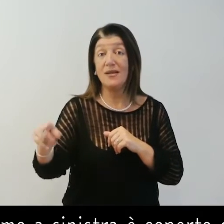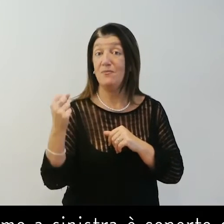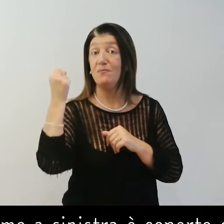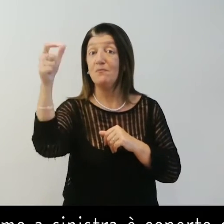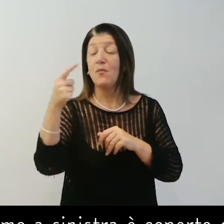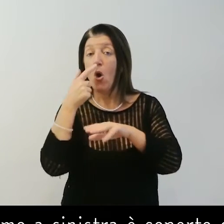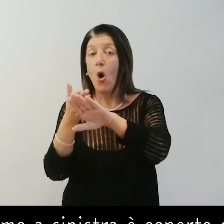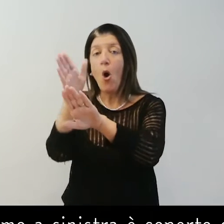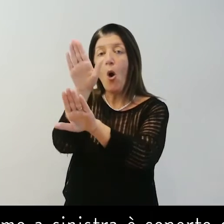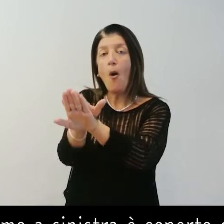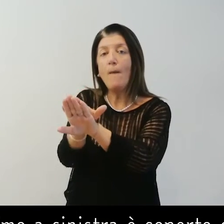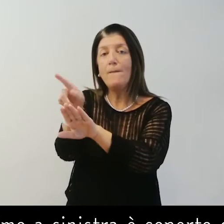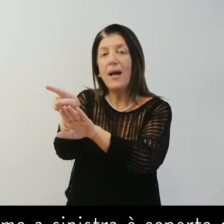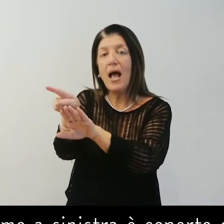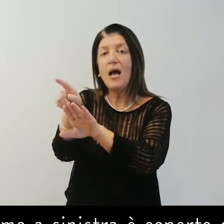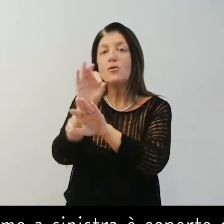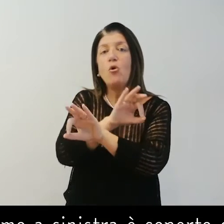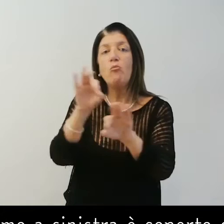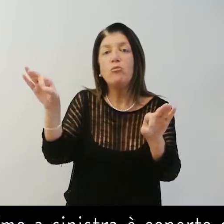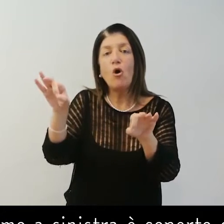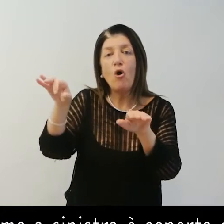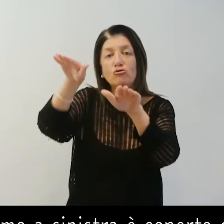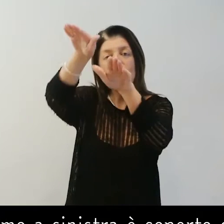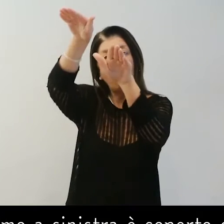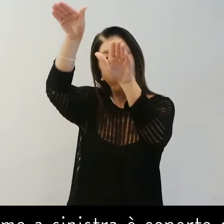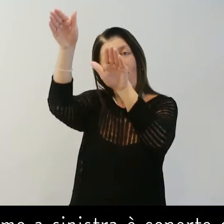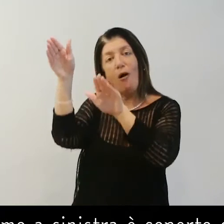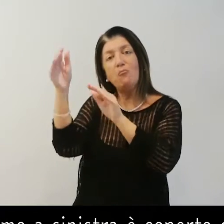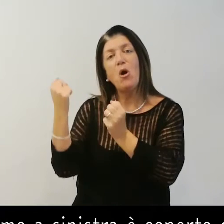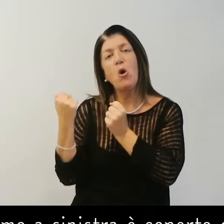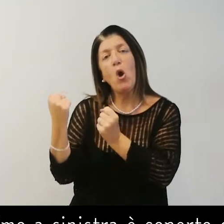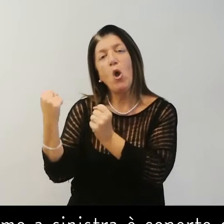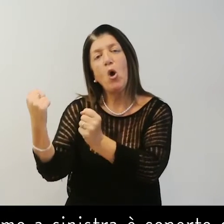l'ultimo a sinistra è coperto da un'edicola su colonnette.